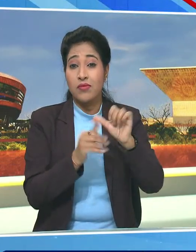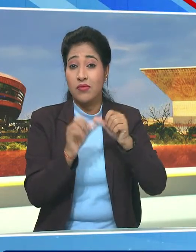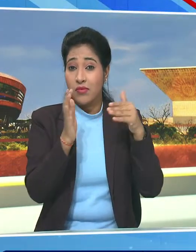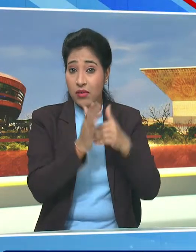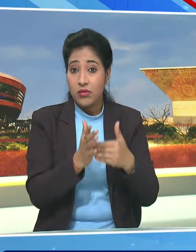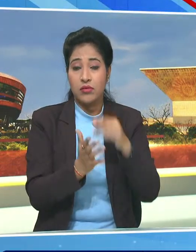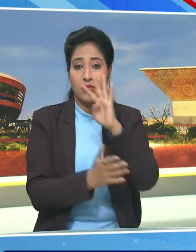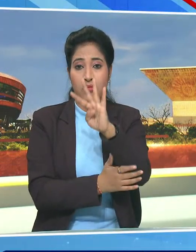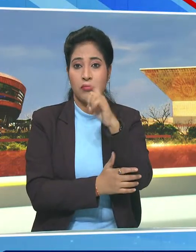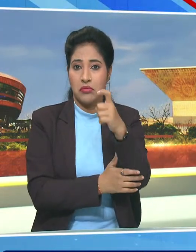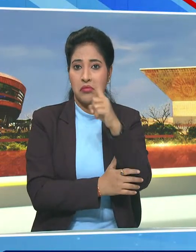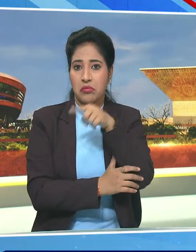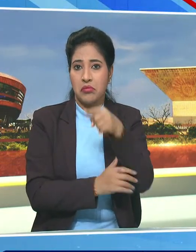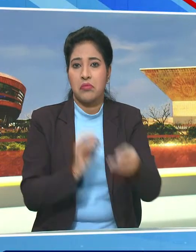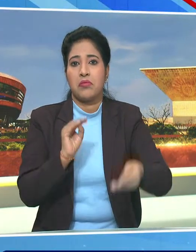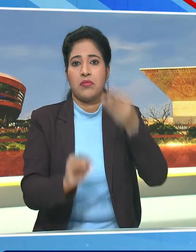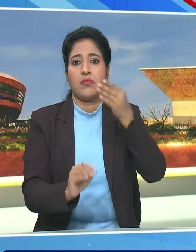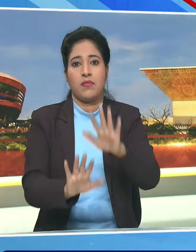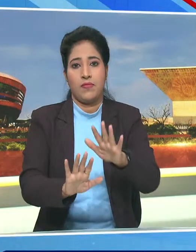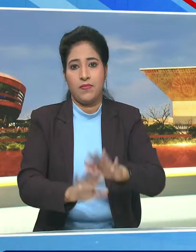47 प्रतिशत थी